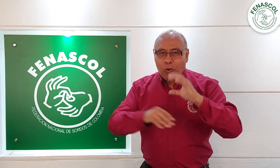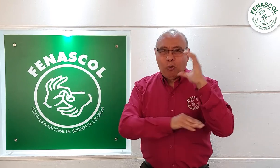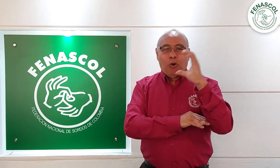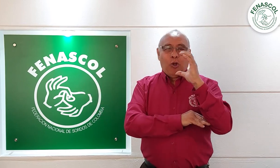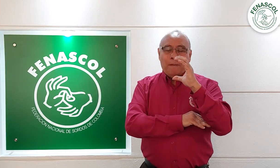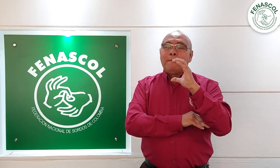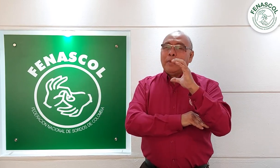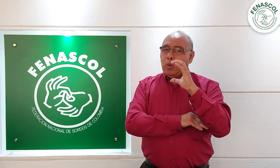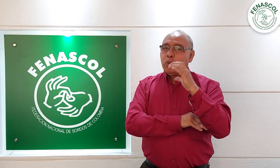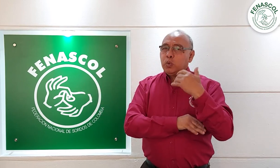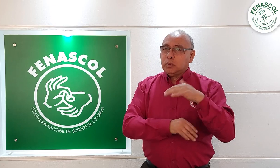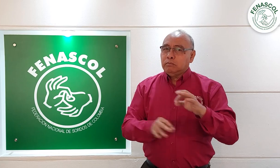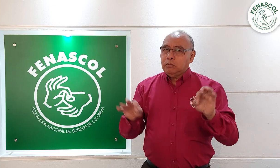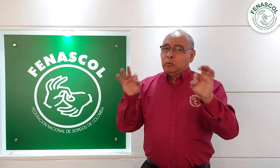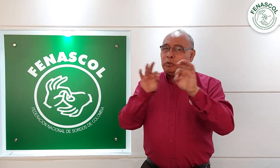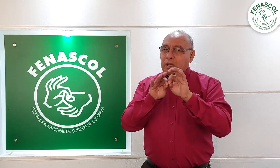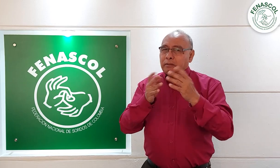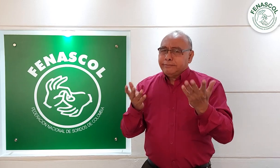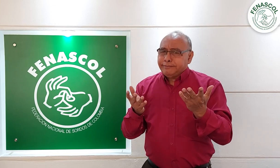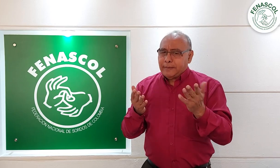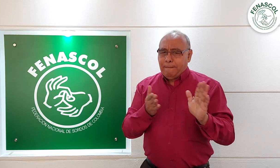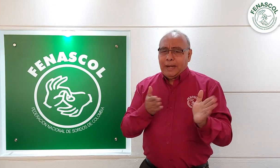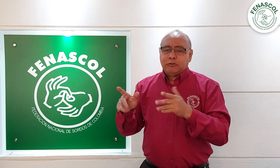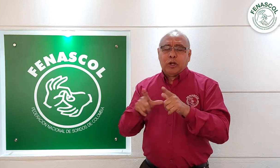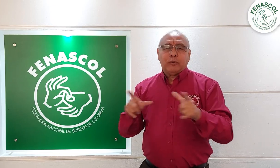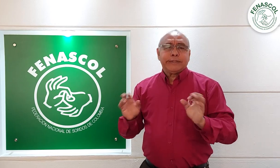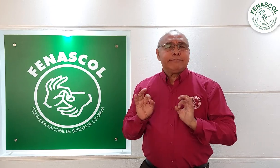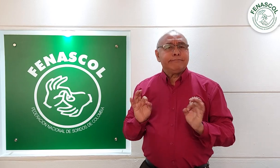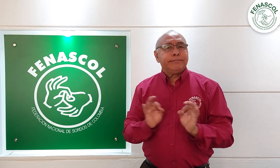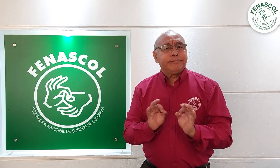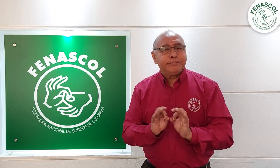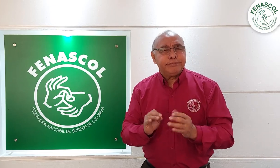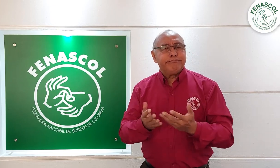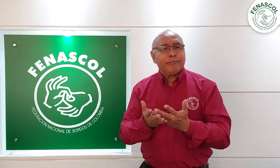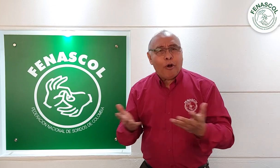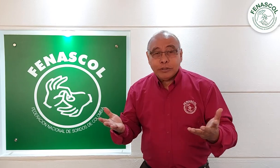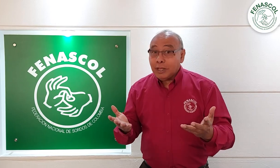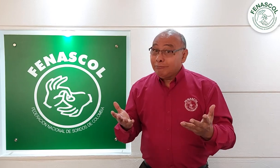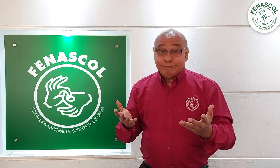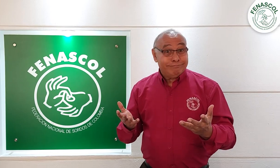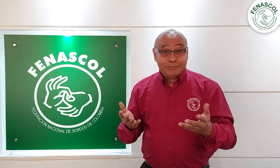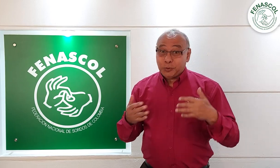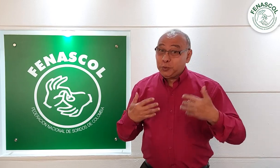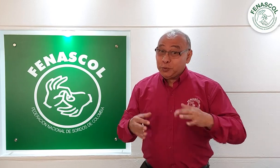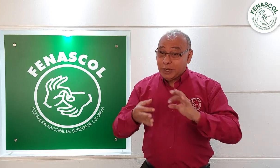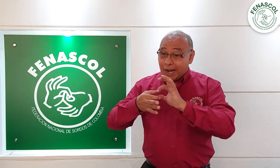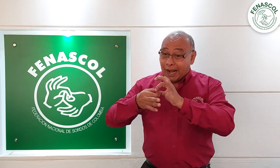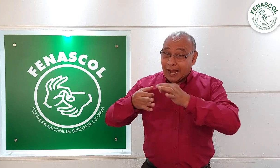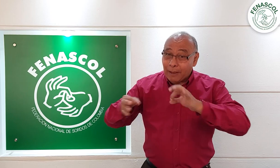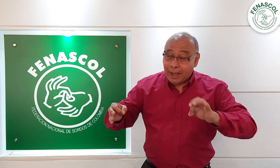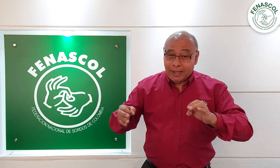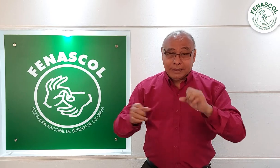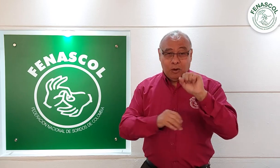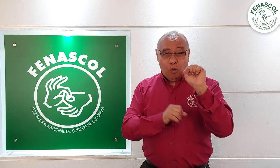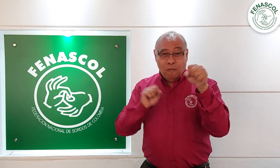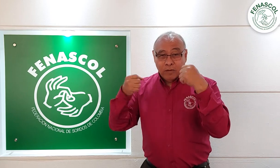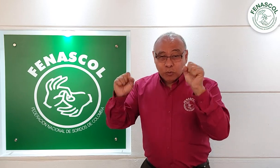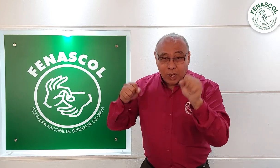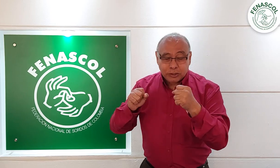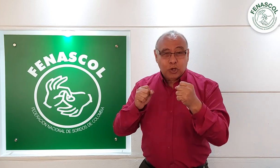con esta ardua tarea a nivel nacional, lo que fue un trabajo complejo, ya que se habla de gramática, configuración manual, entre otros